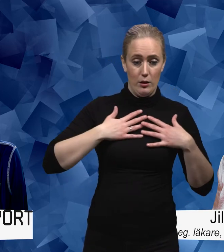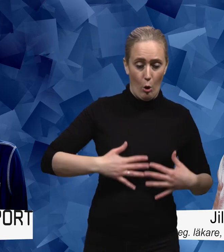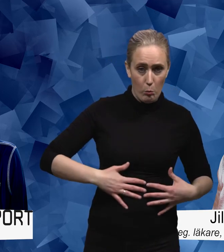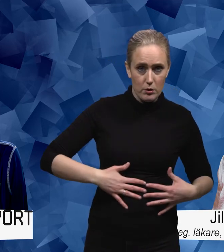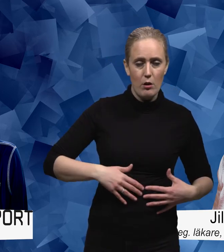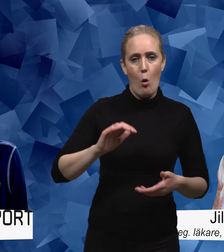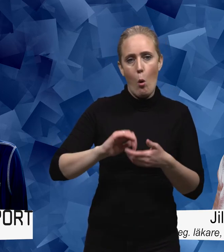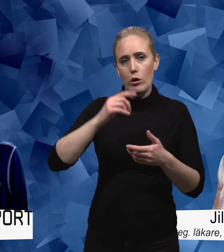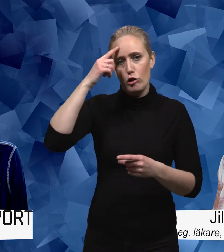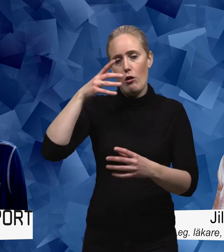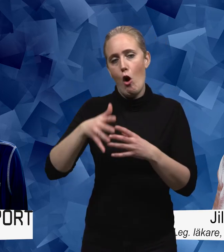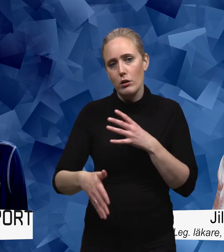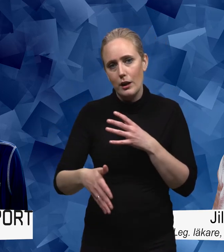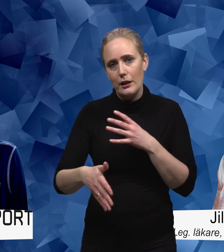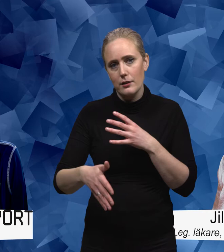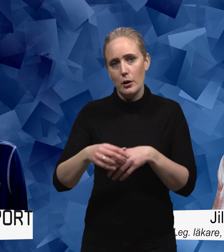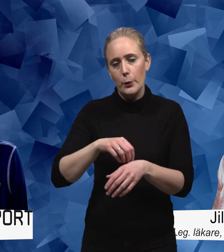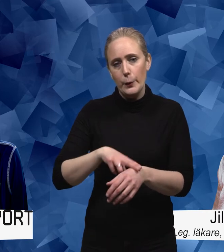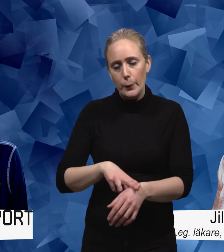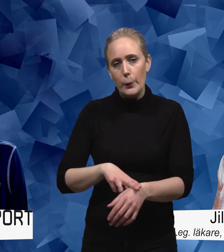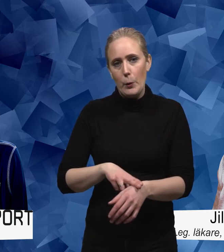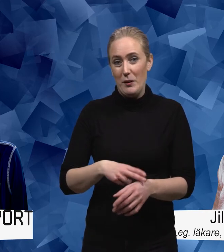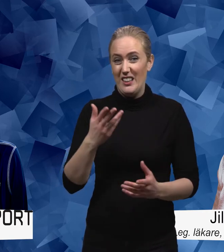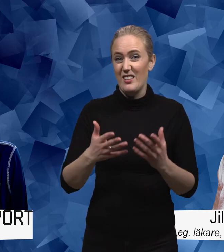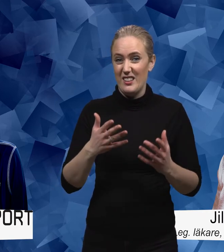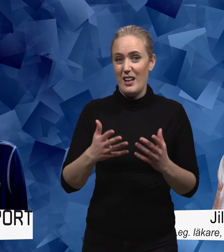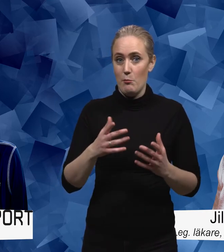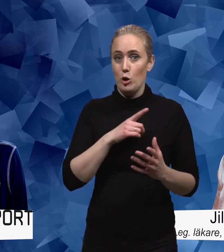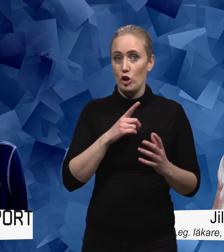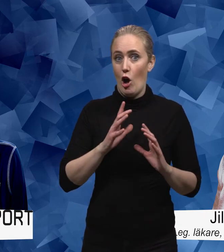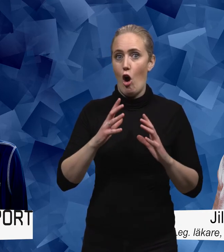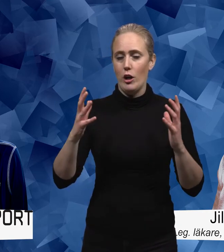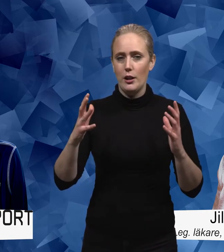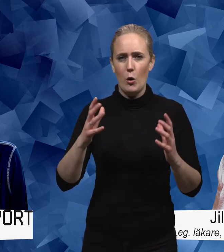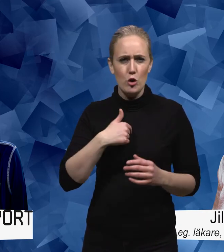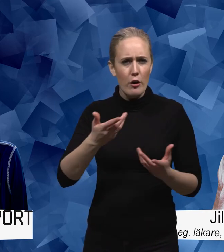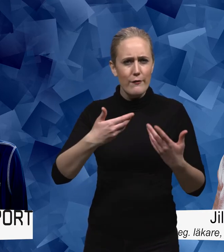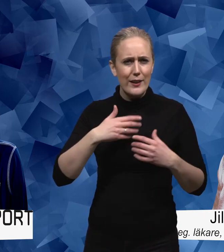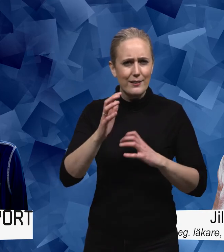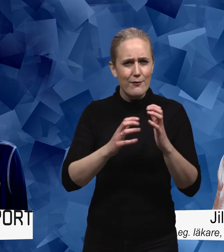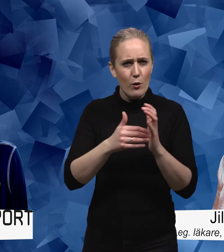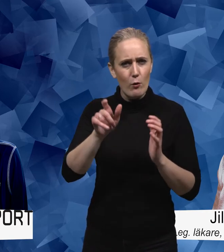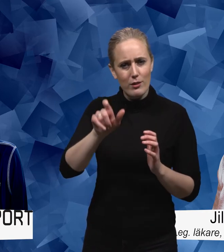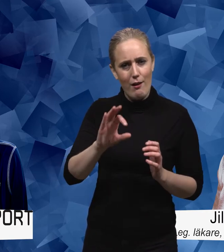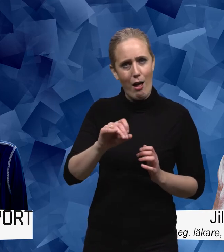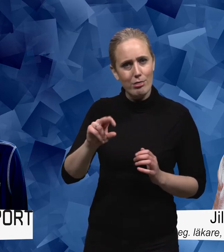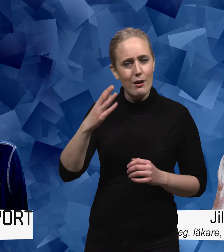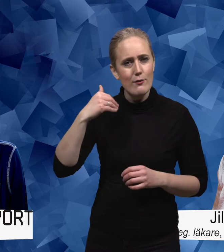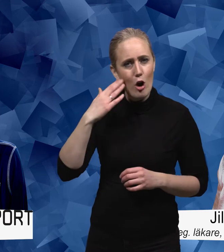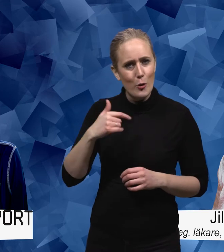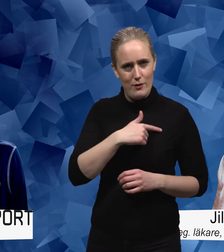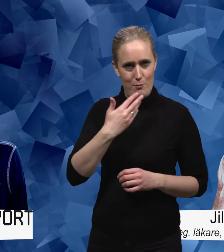somatiska och det psykiatriska ganska mycket och där är du Hanna som har gett mig siffror på det tidigare när vi har pratat om det här